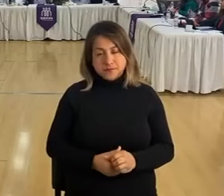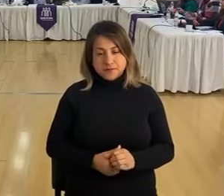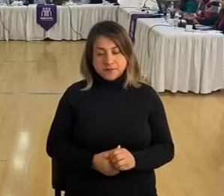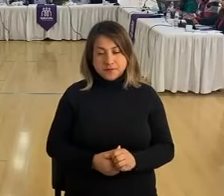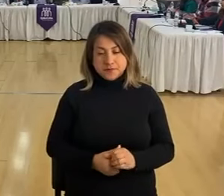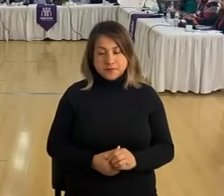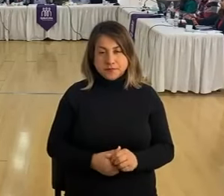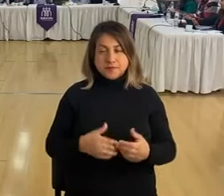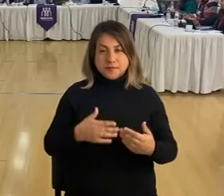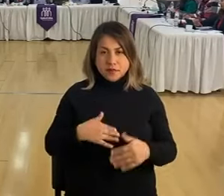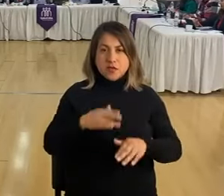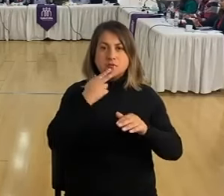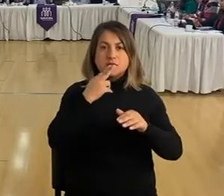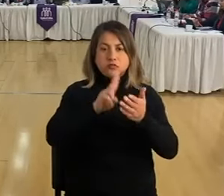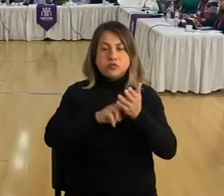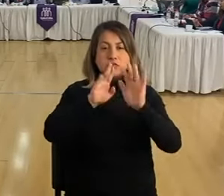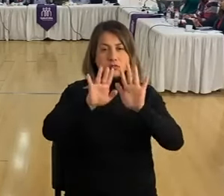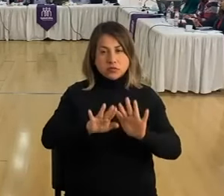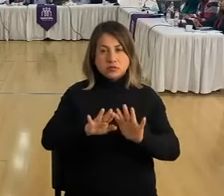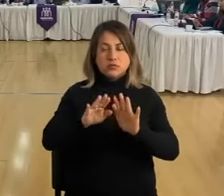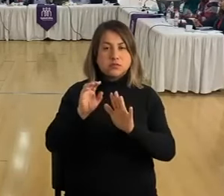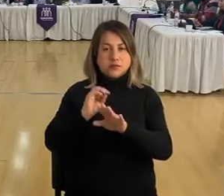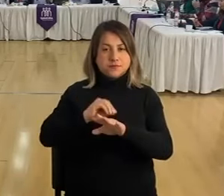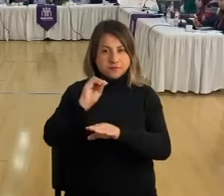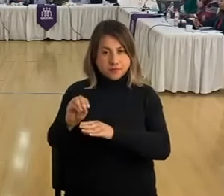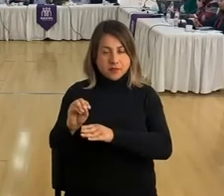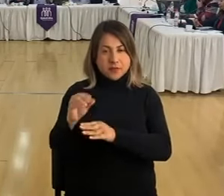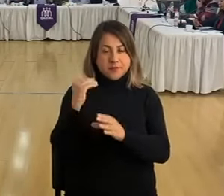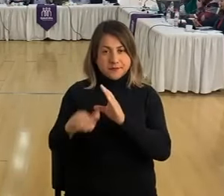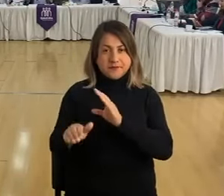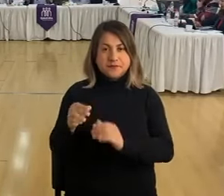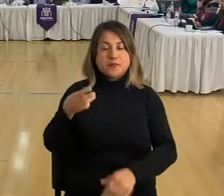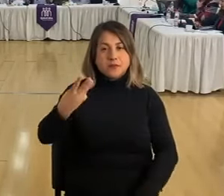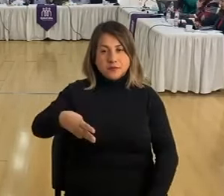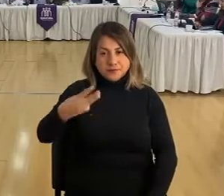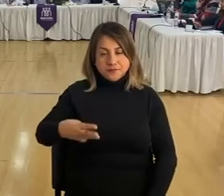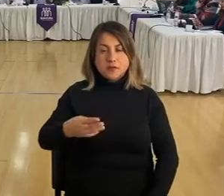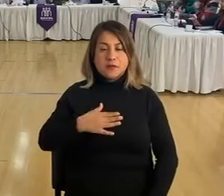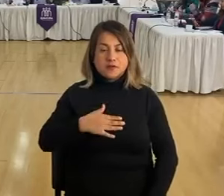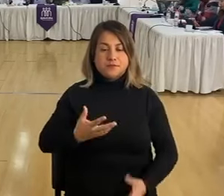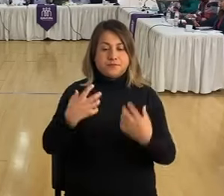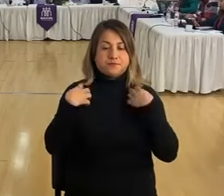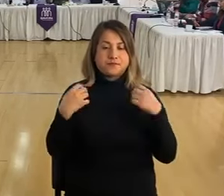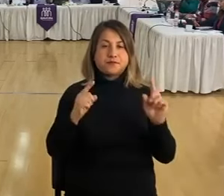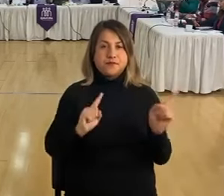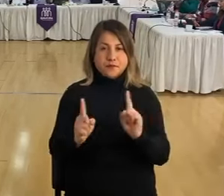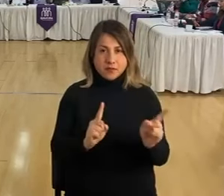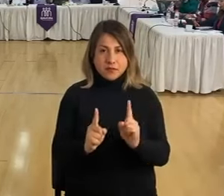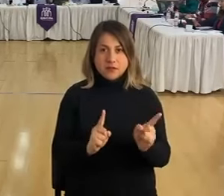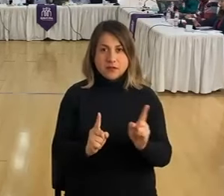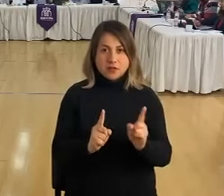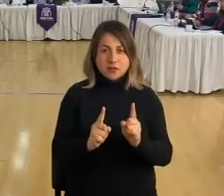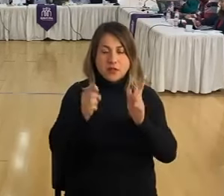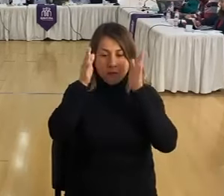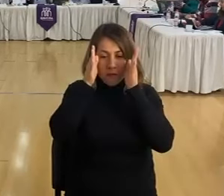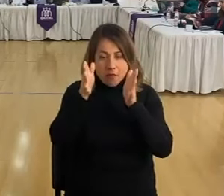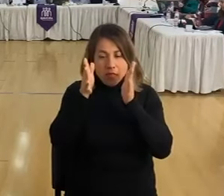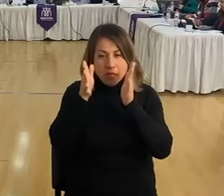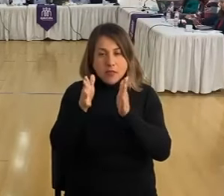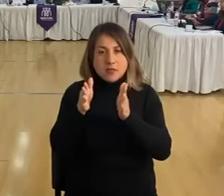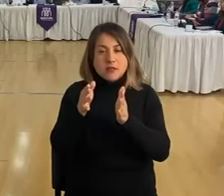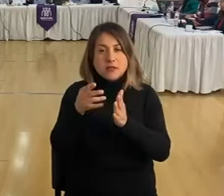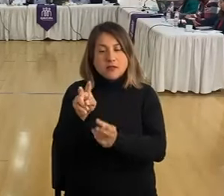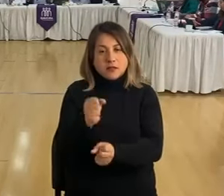He oficiado también a la municipalidad para que también como gestión estemos pendientes del trabajo.